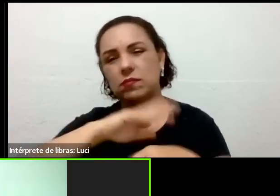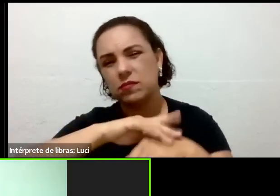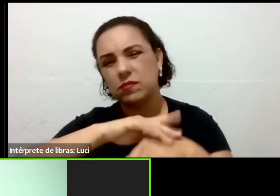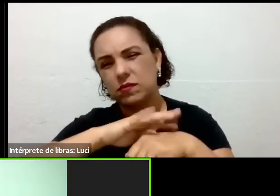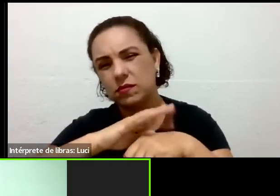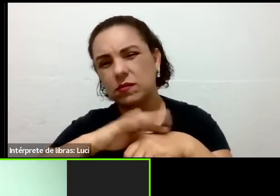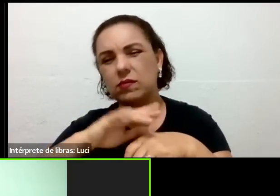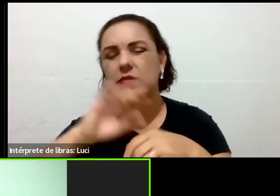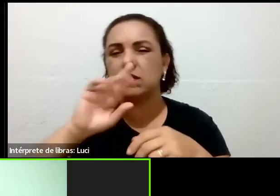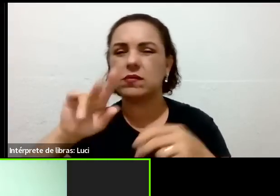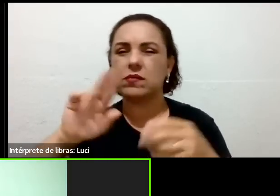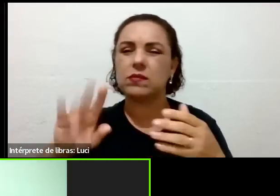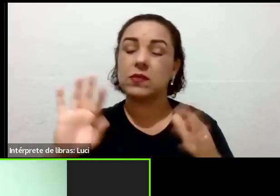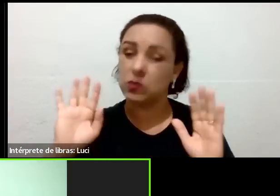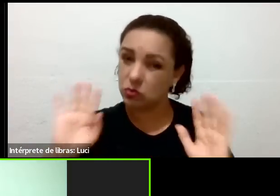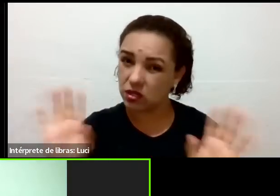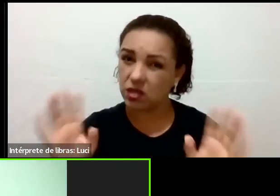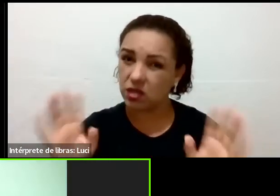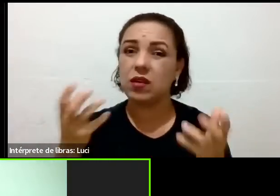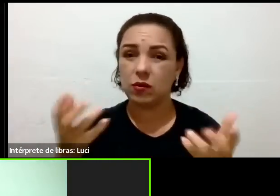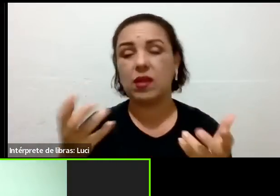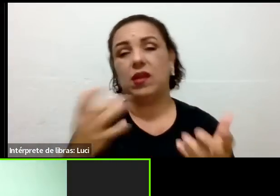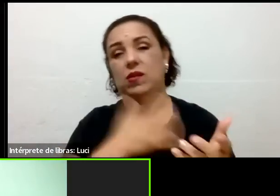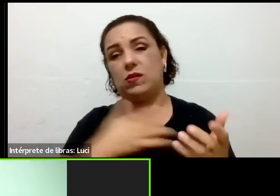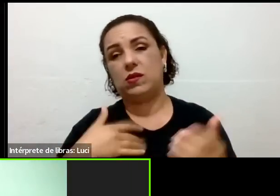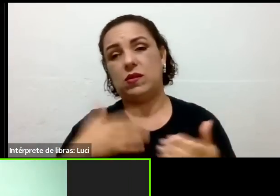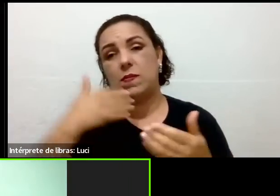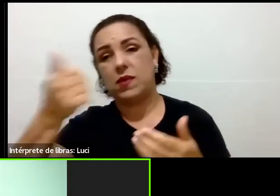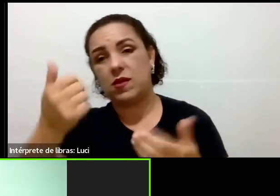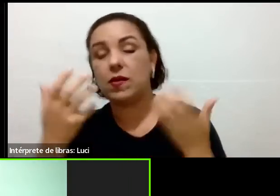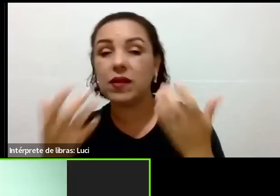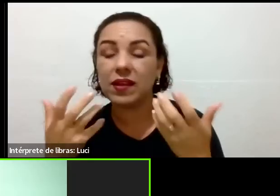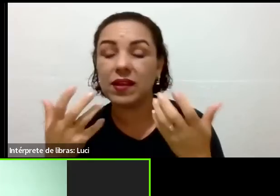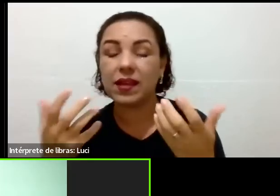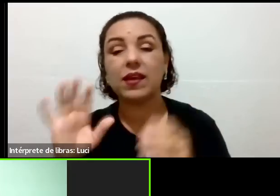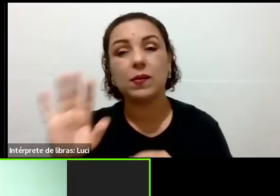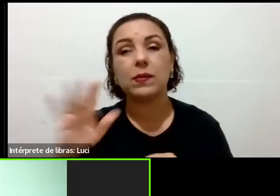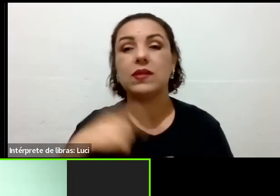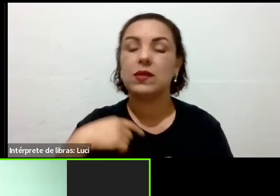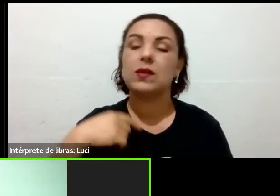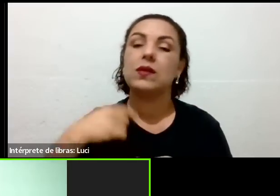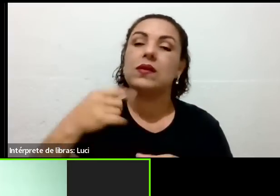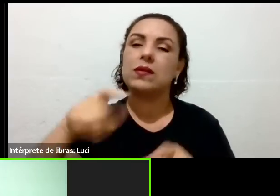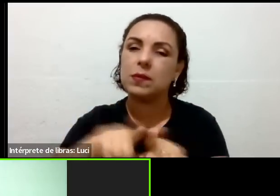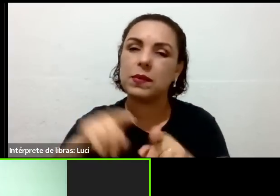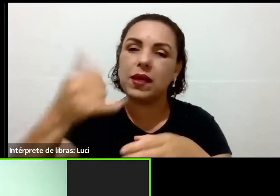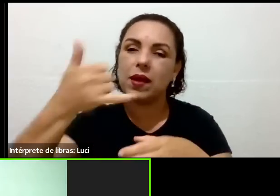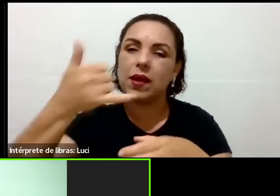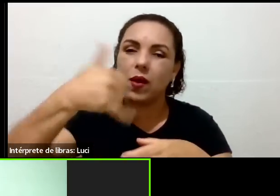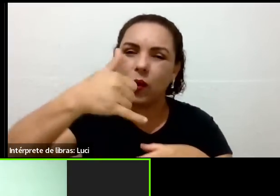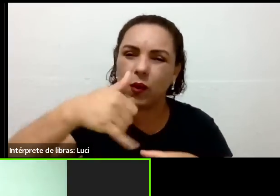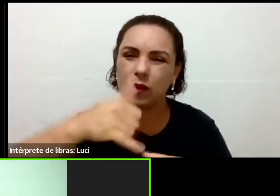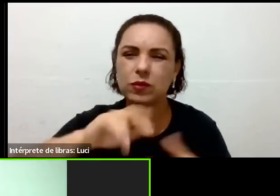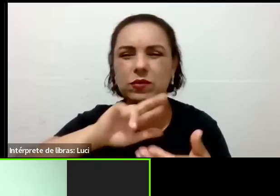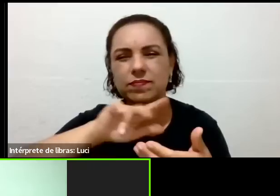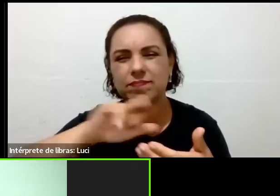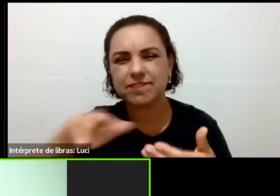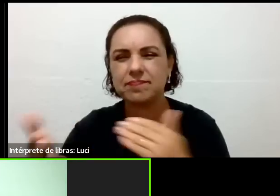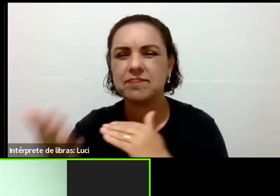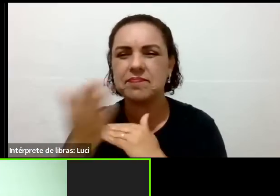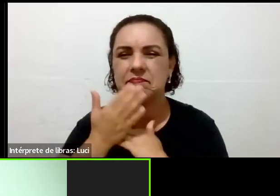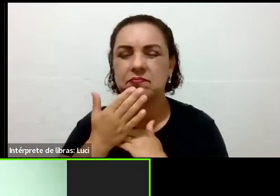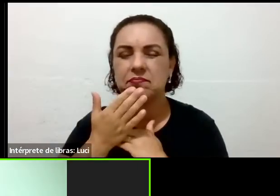me indicam eu busco. Eu tô tomando agora óleos essenciais. Eu tô fazendo um tratamento com óleos essenciais pra poder tentar tirar